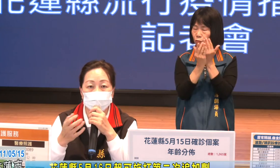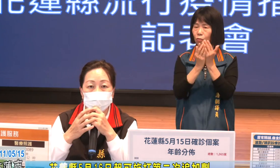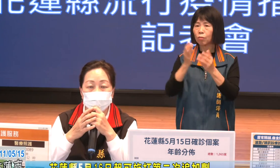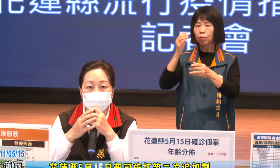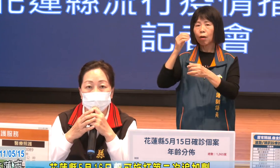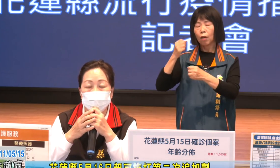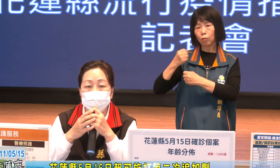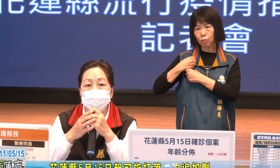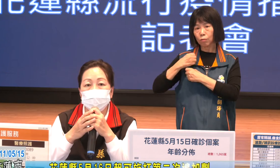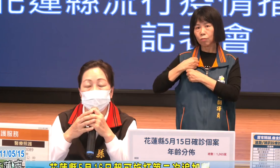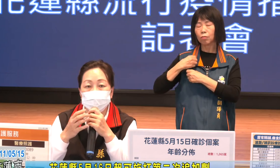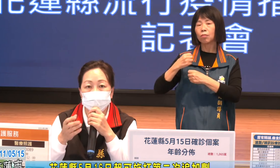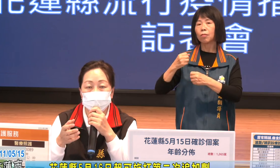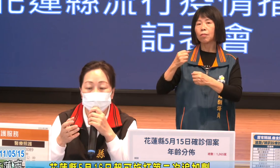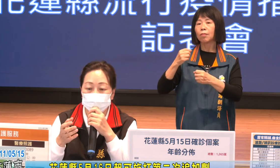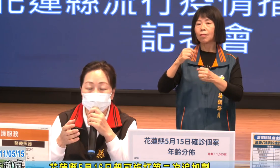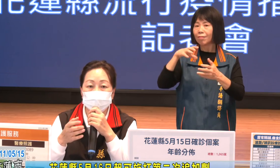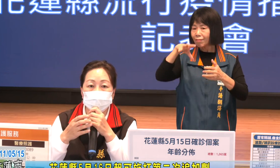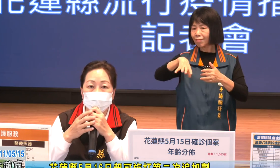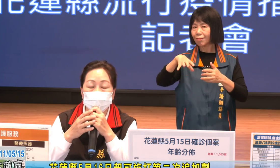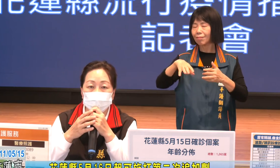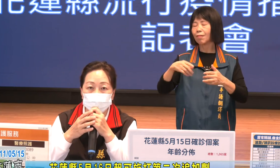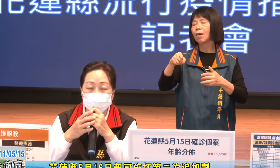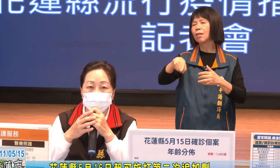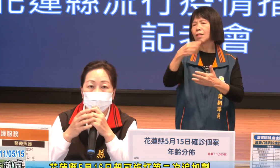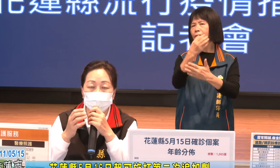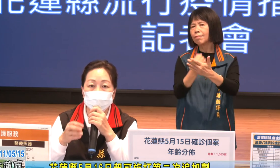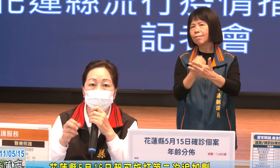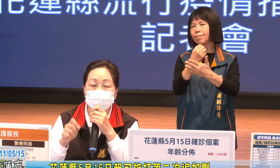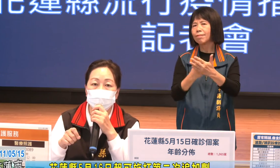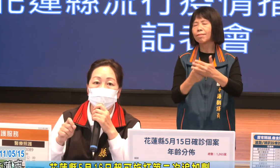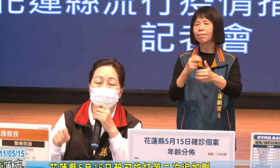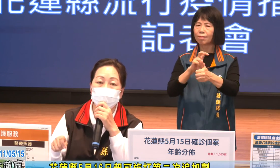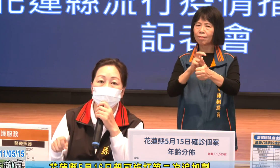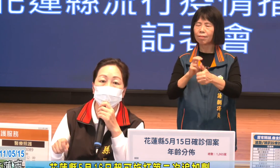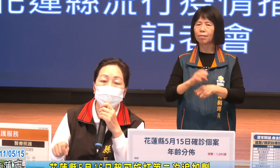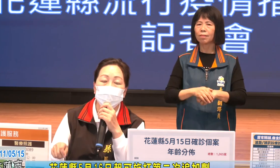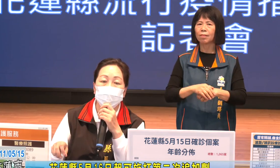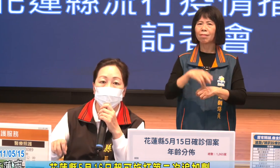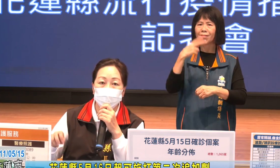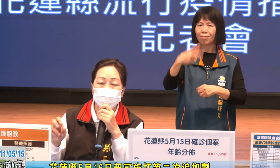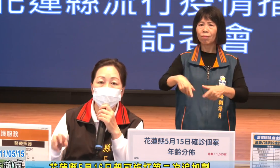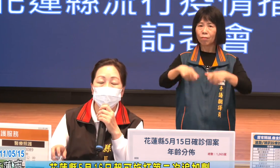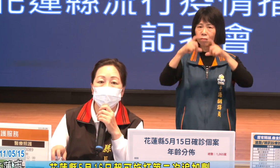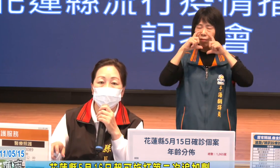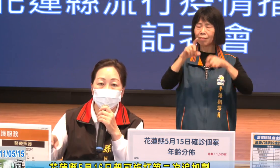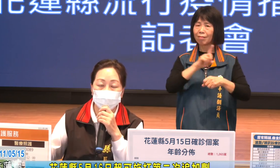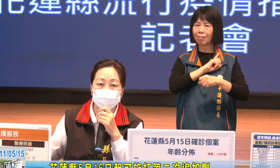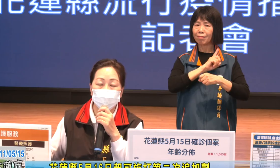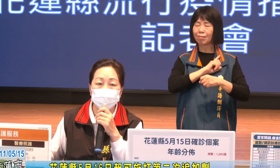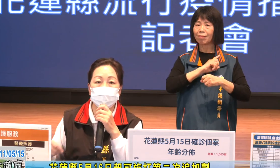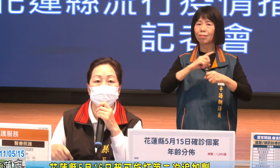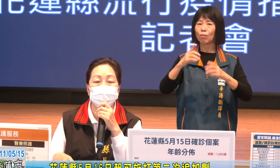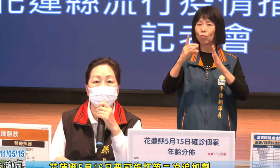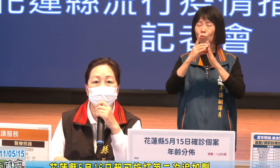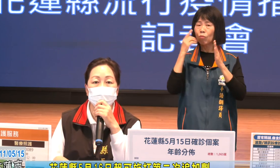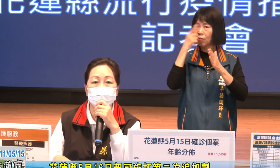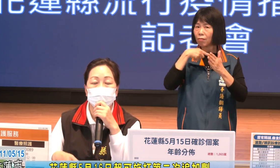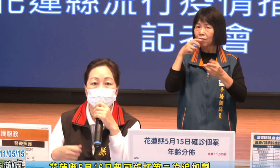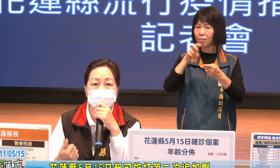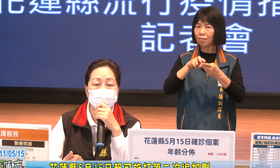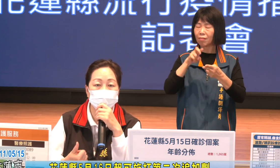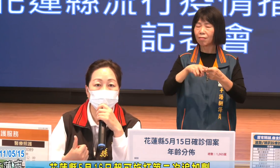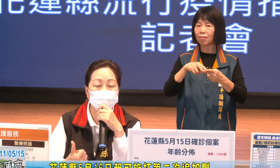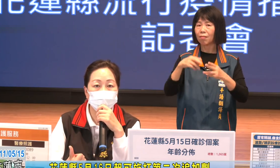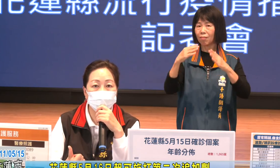到這個照顧這個居家照顧的部分不用奔波奔波回到戶籍所在